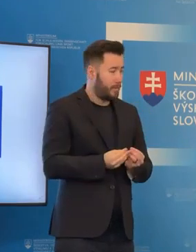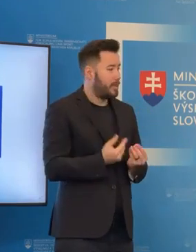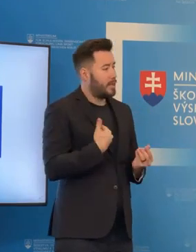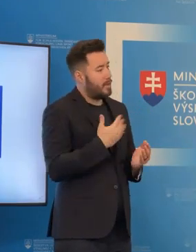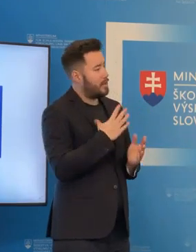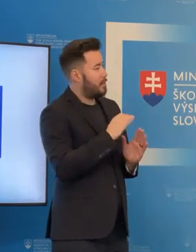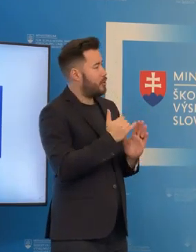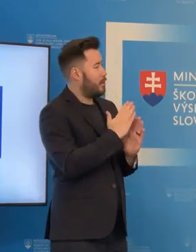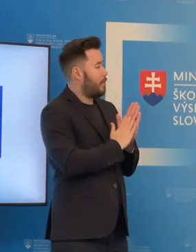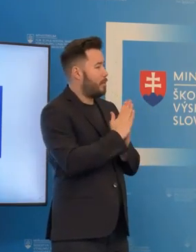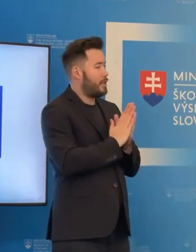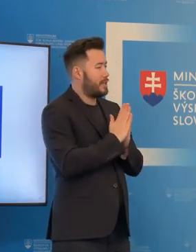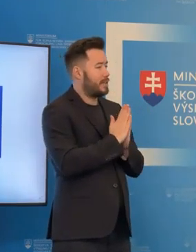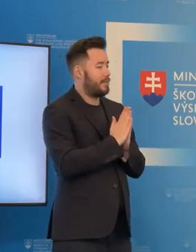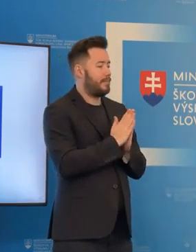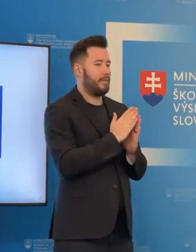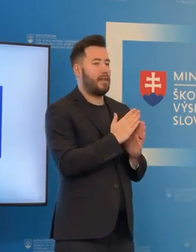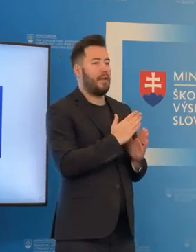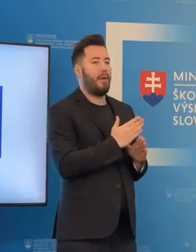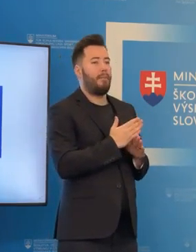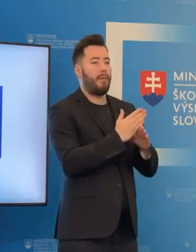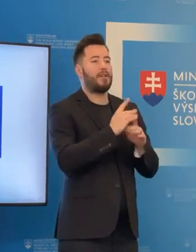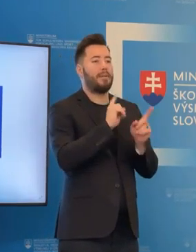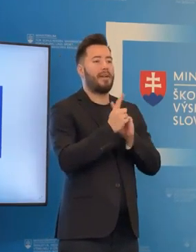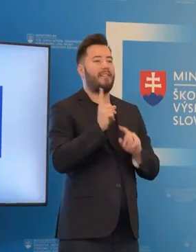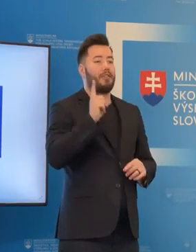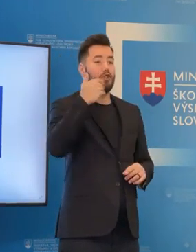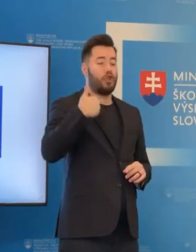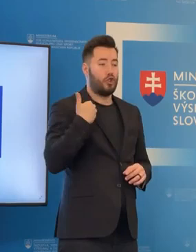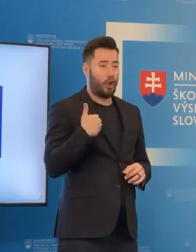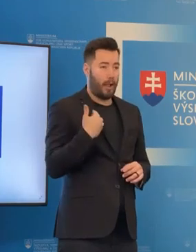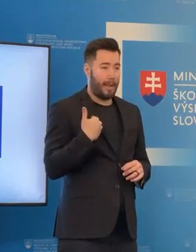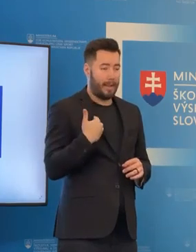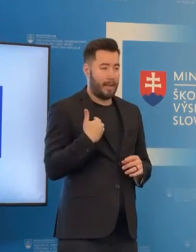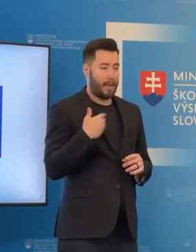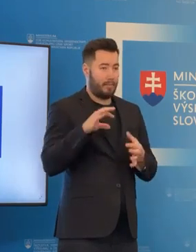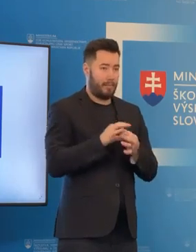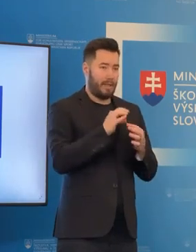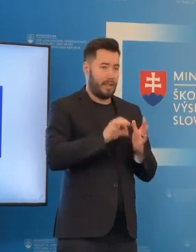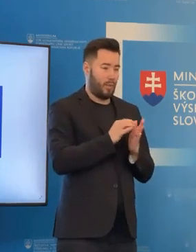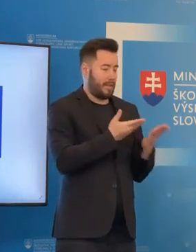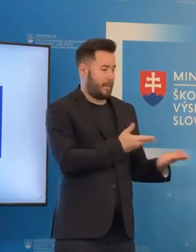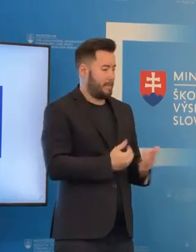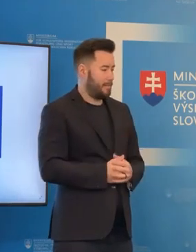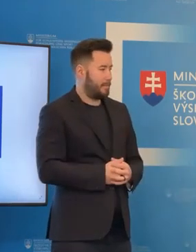vyslovenie pomoci pre vysoké školstvo v rámci tejto situácii.